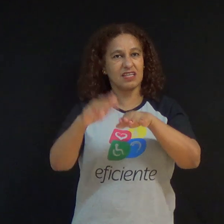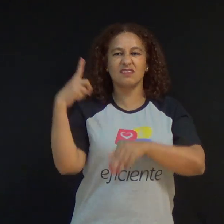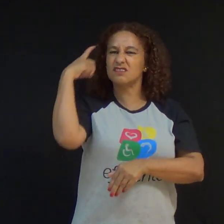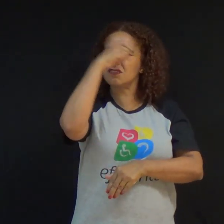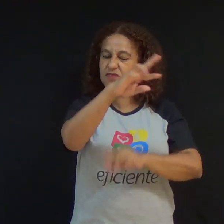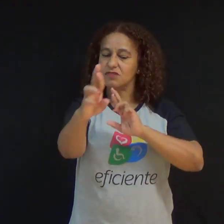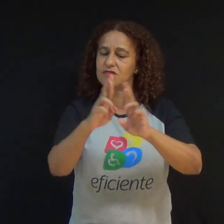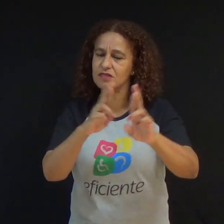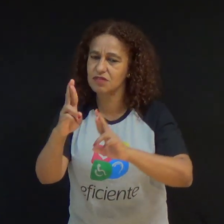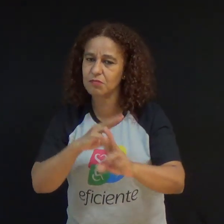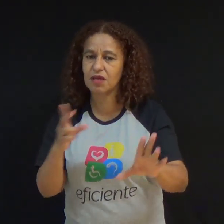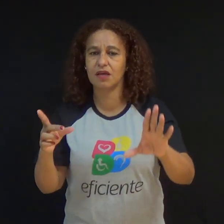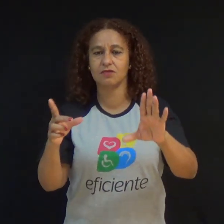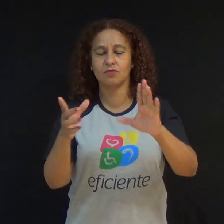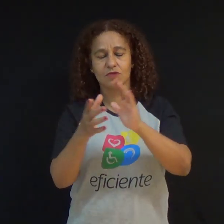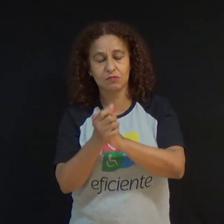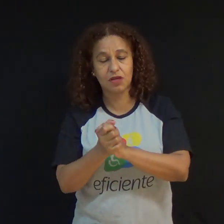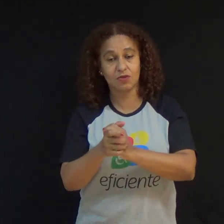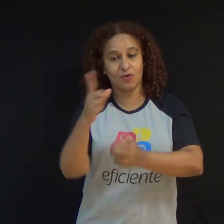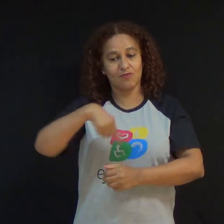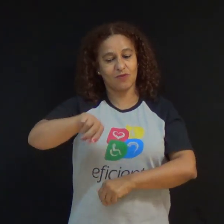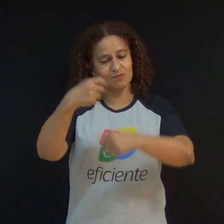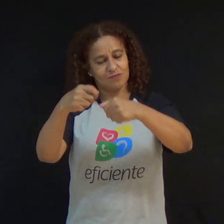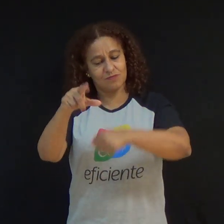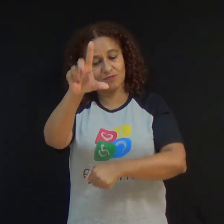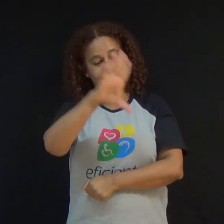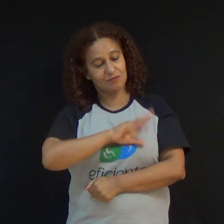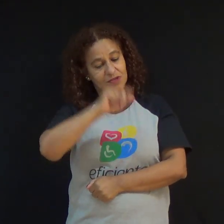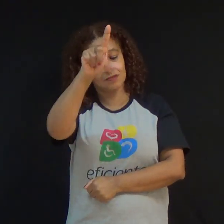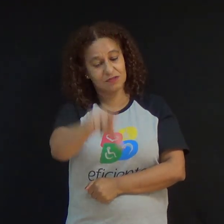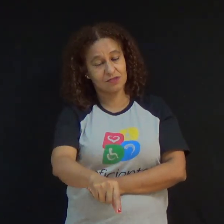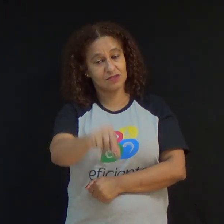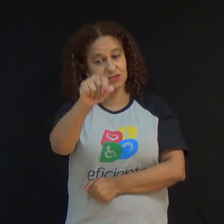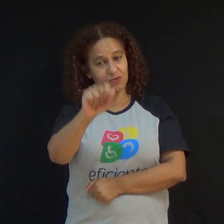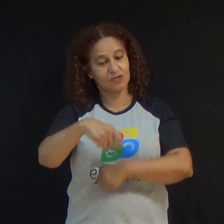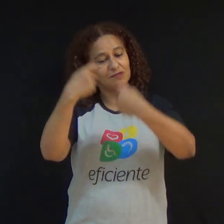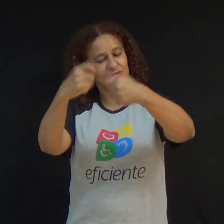Amar é uma escolha que carrega paciência, espera, fé e tolerância.